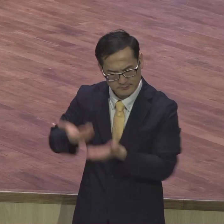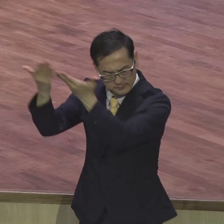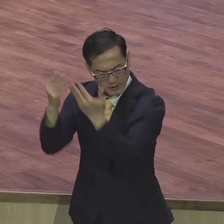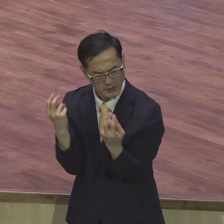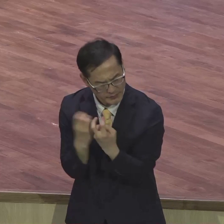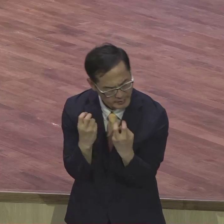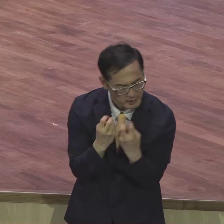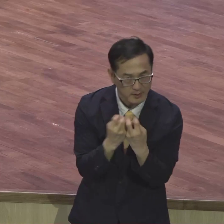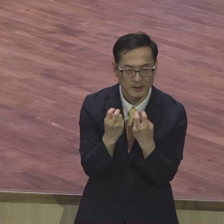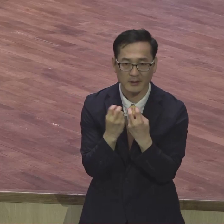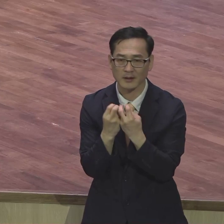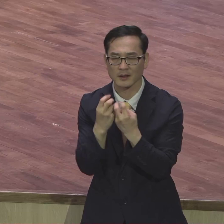아멘